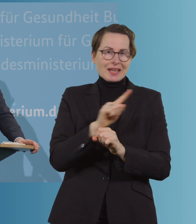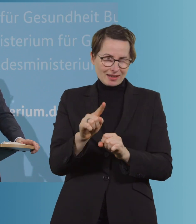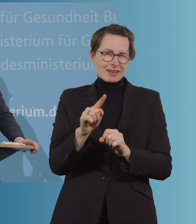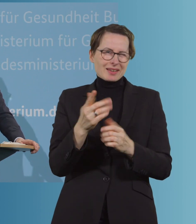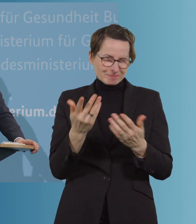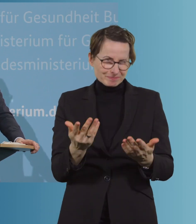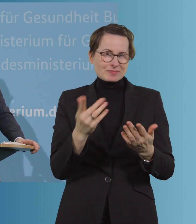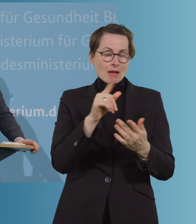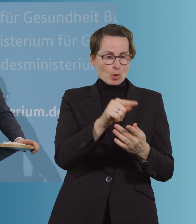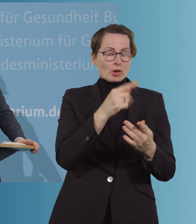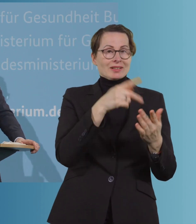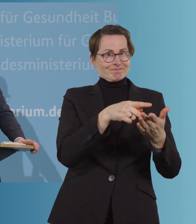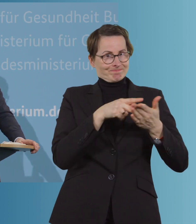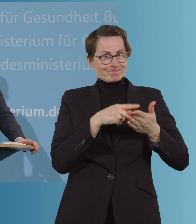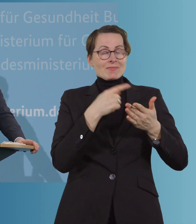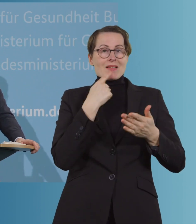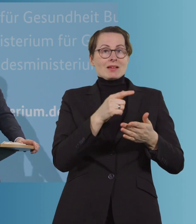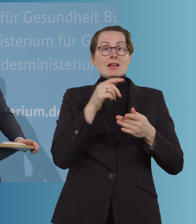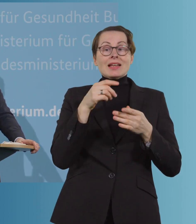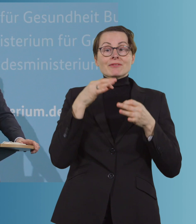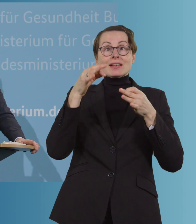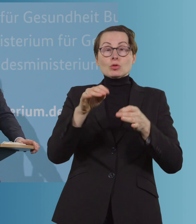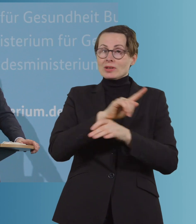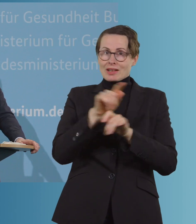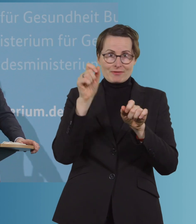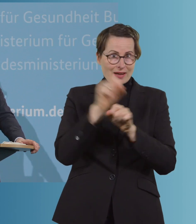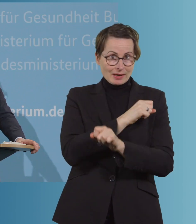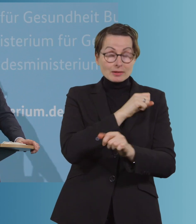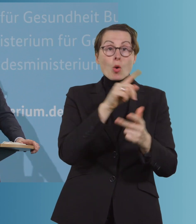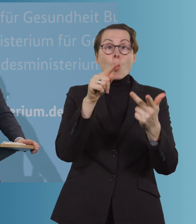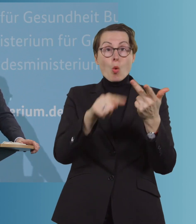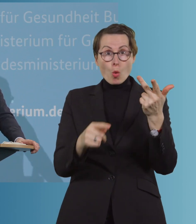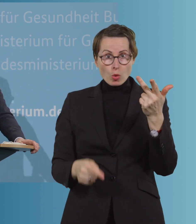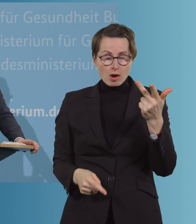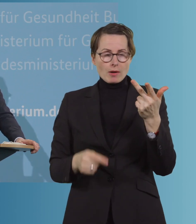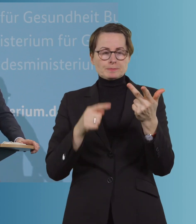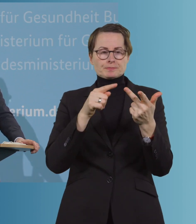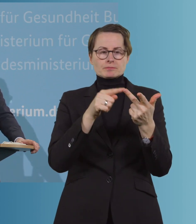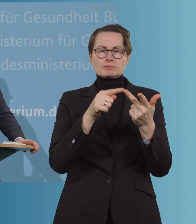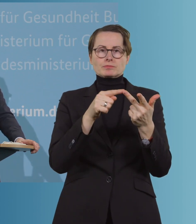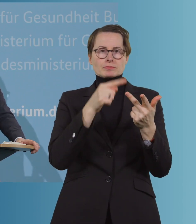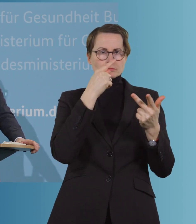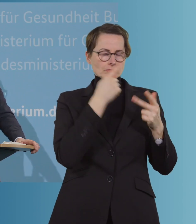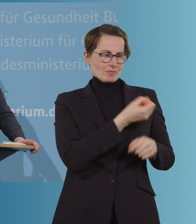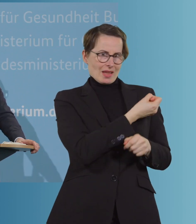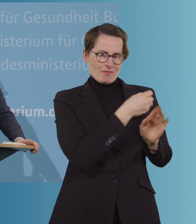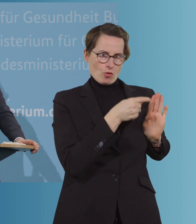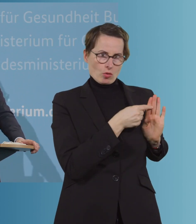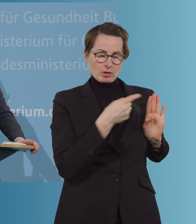verhindert. Oder drittens, was eben auch sein kann, es dauert ja zwei bis drei Wochen nach der Impfung, bis der volle Schutz